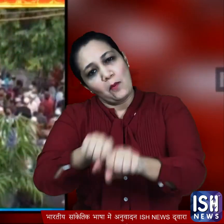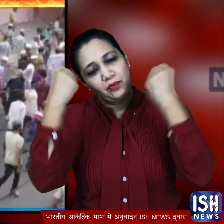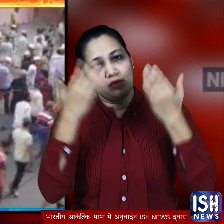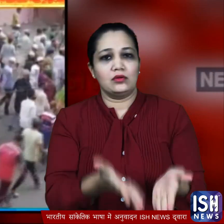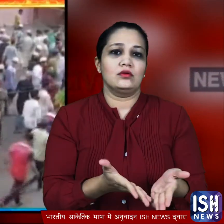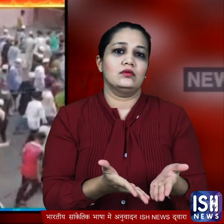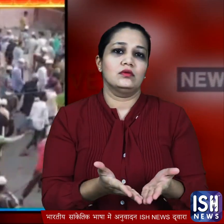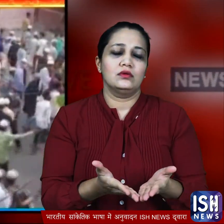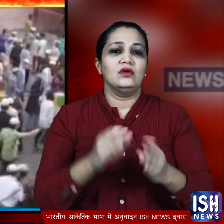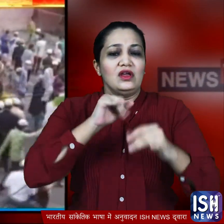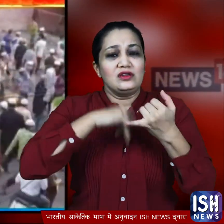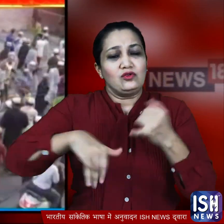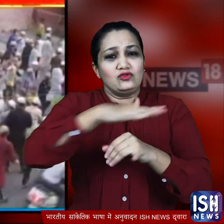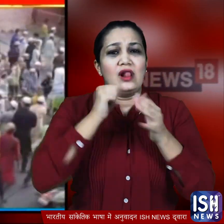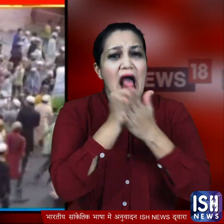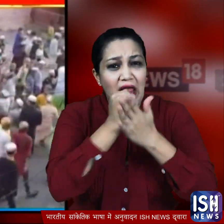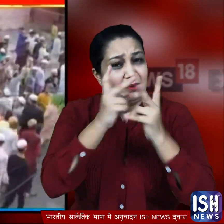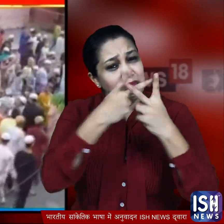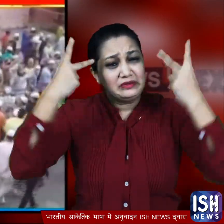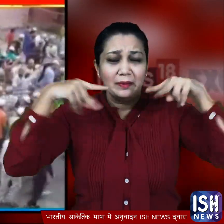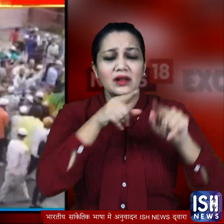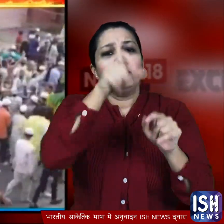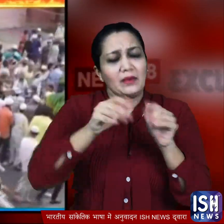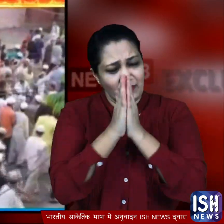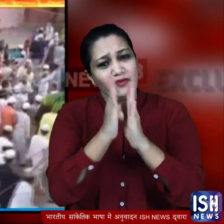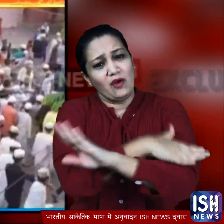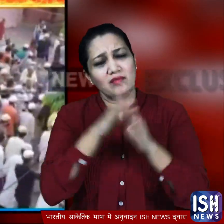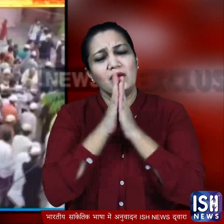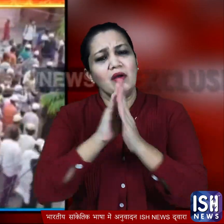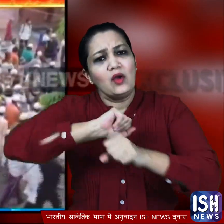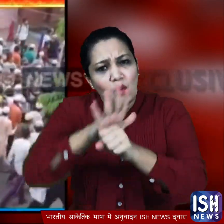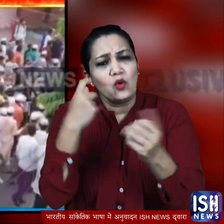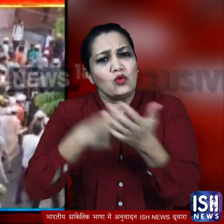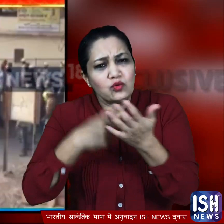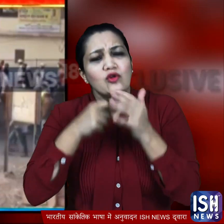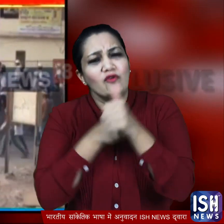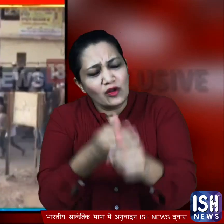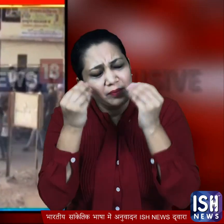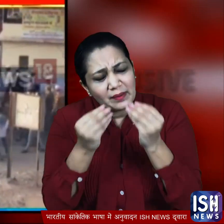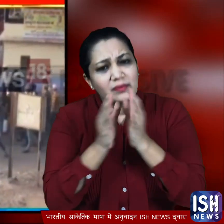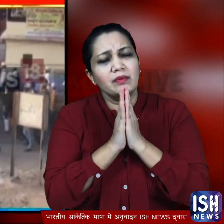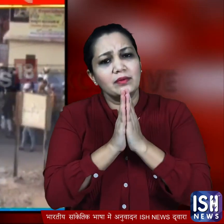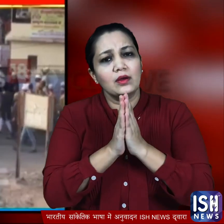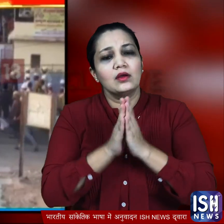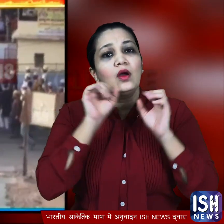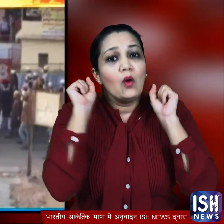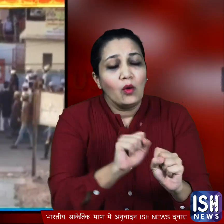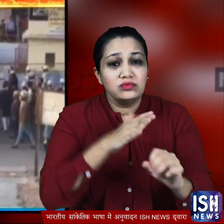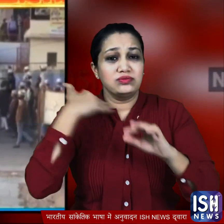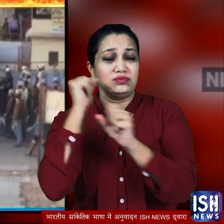समाज से भी होने के नाते हाजी रफाव तलील लोगों से अपील करते थे कि वो करोना निर्देशों को माने लेकिन उनके अपने जनाजे का जो वीडियो वाइरल